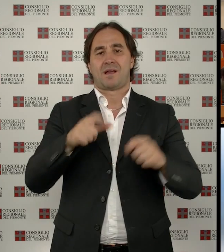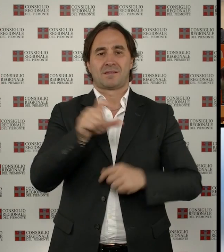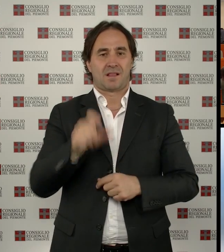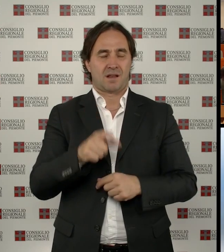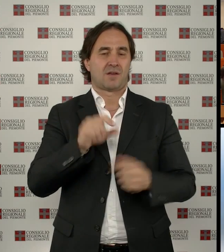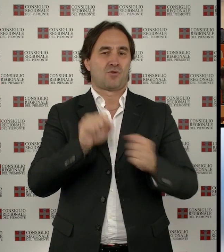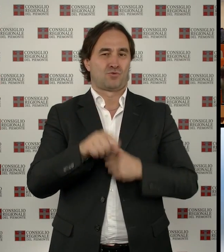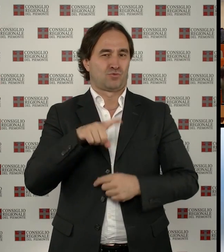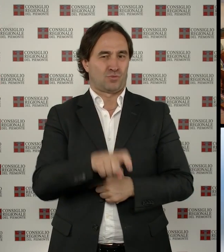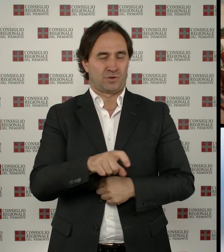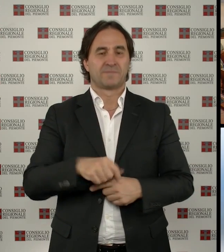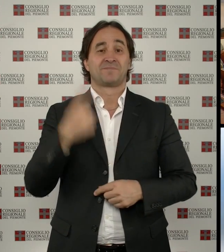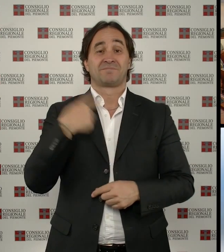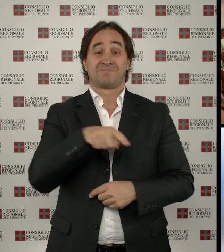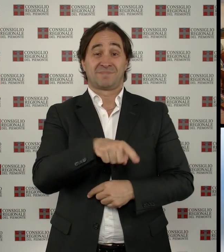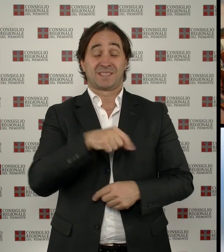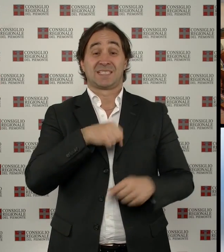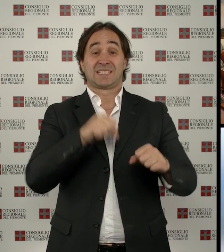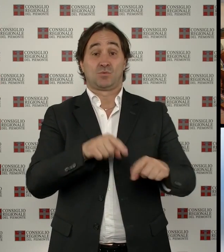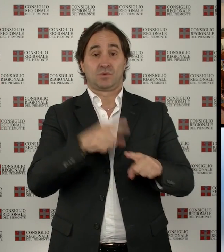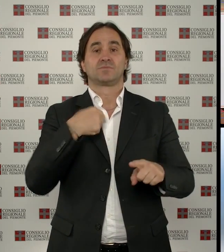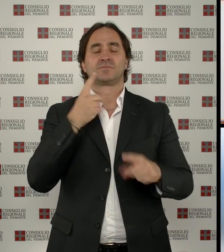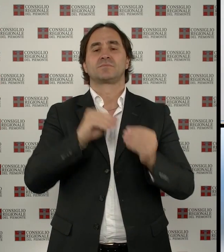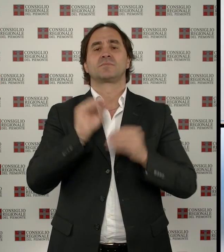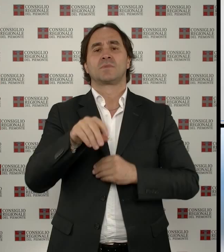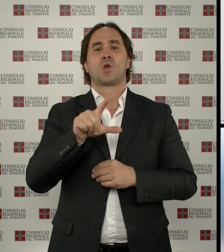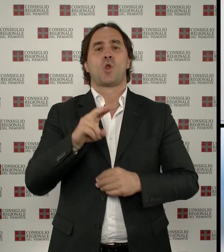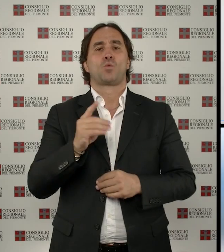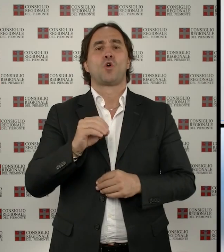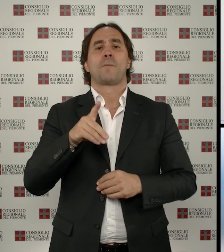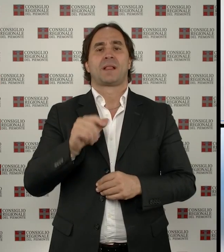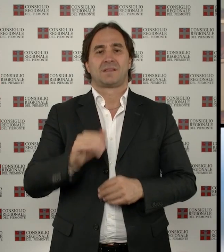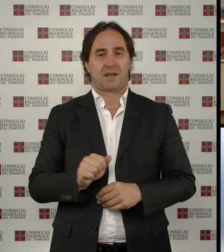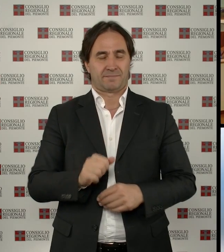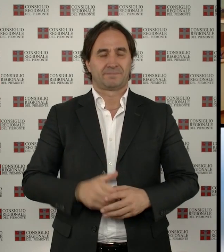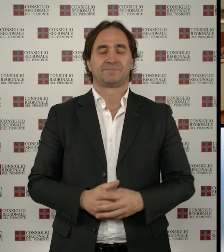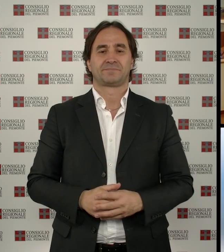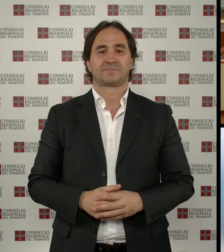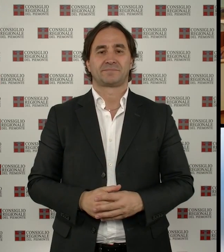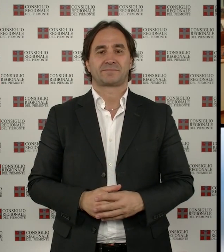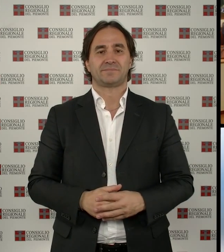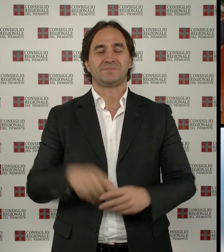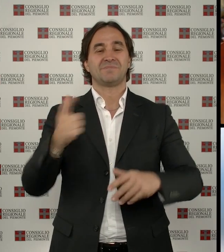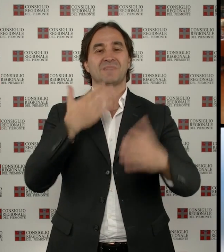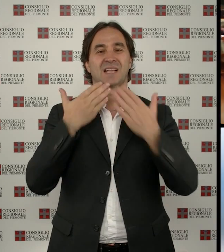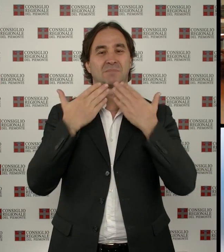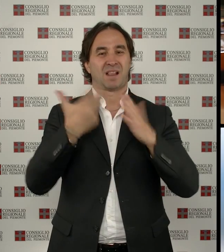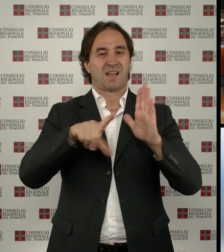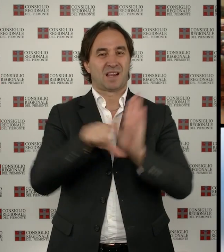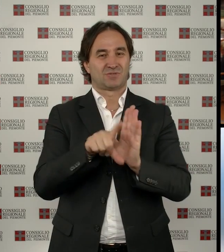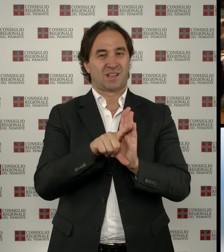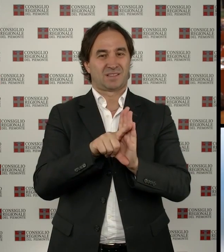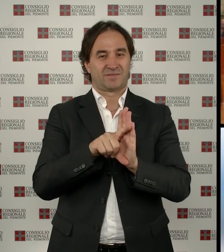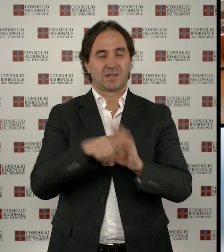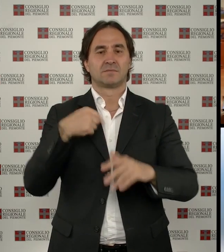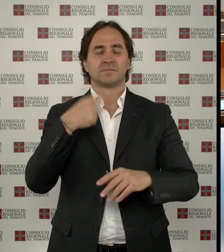di seduta è stato approvato un documento contro la ludopatia. In copertina. L'assemblea legislativa ha approvato la legge che